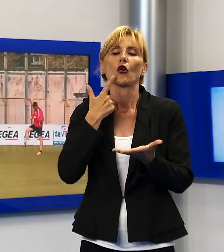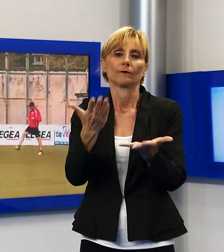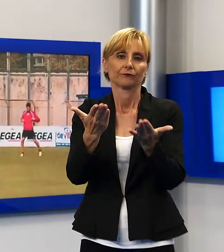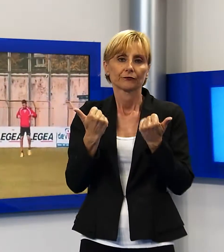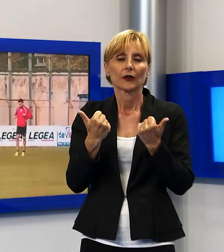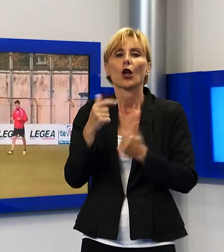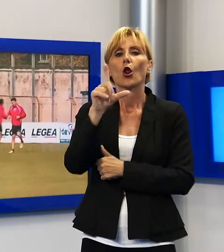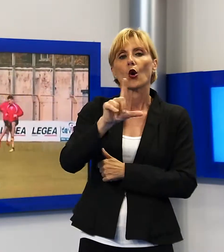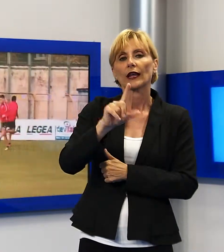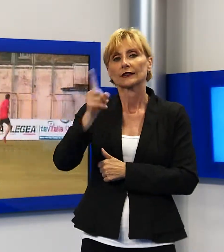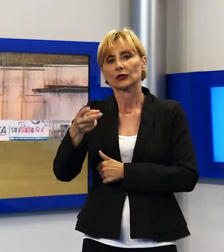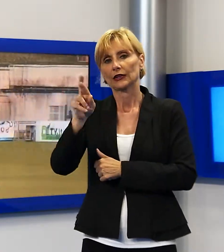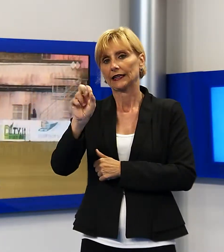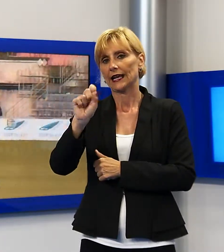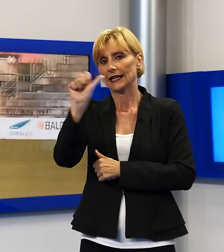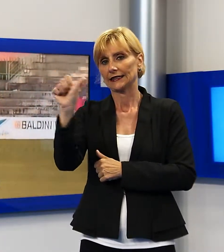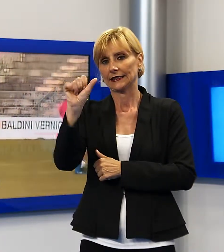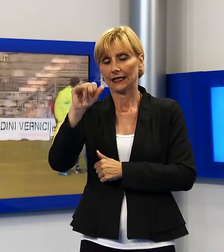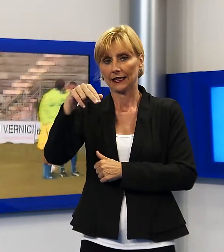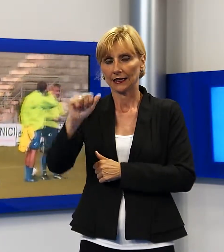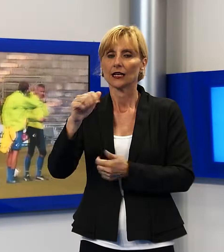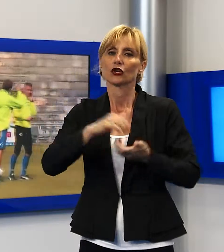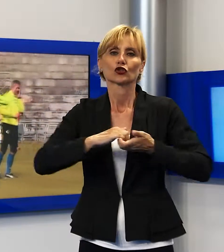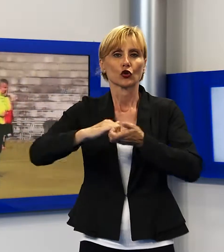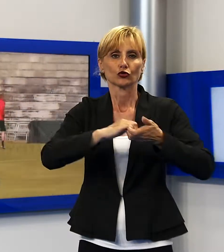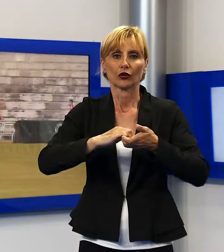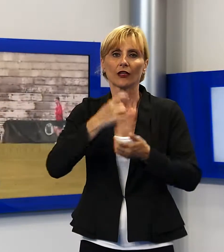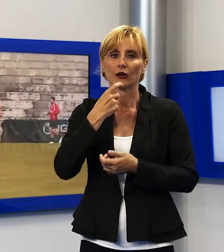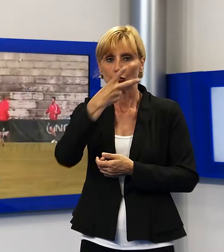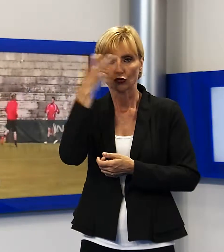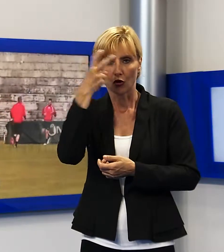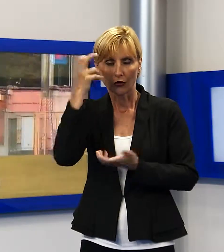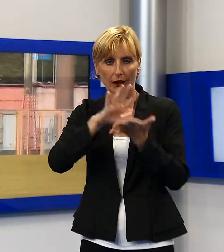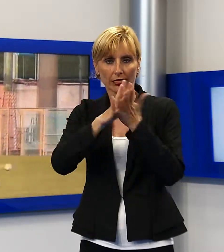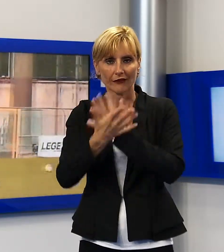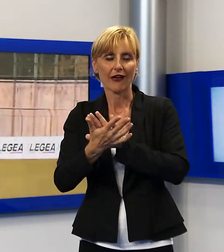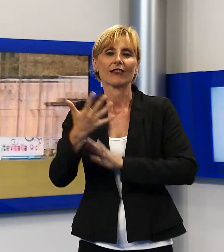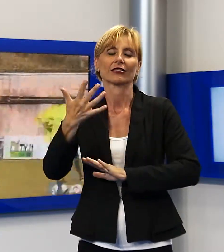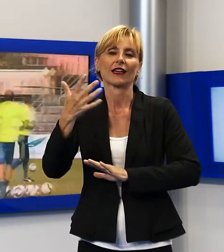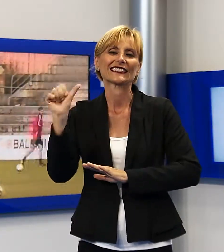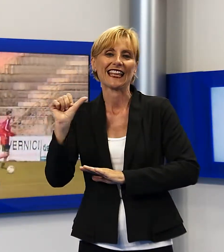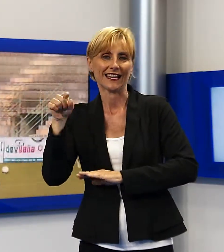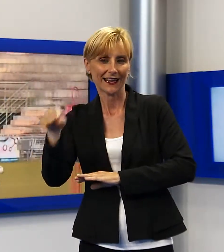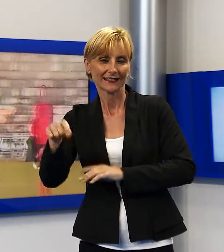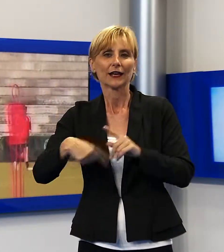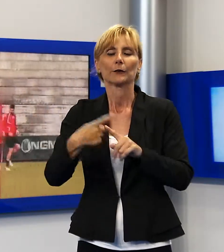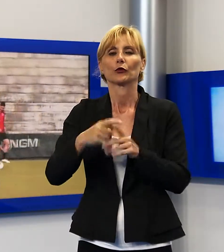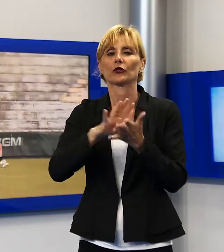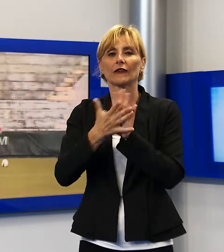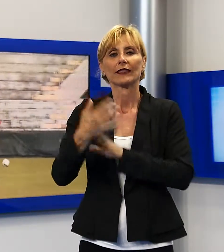determina il passaggio della società rossonera nelle mani dell'imprenditore senese, che diventa anche presidente dell'Assemblea dei Socii, ha sancito anche le